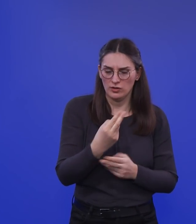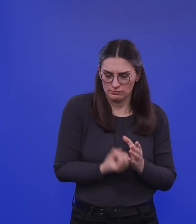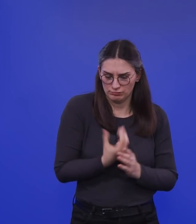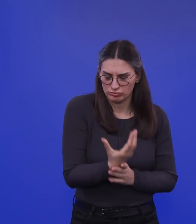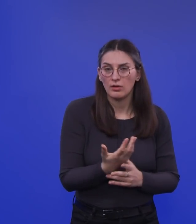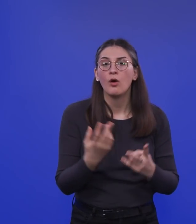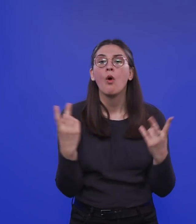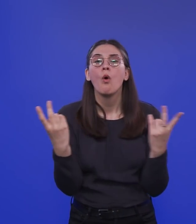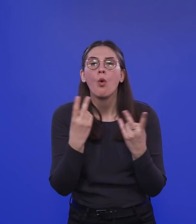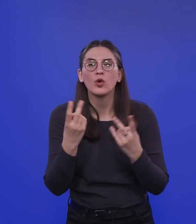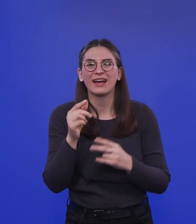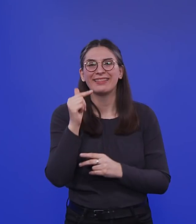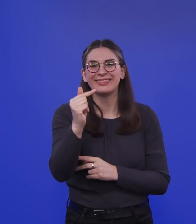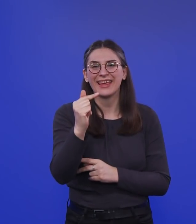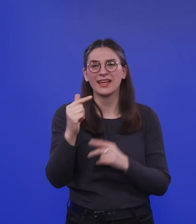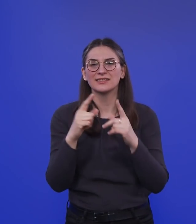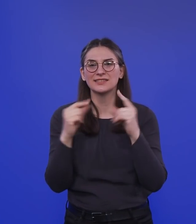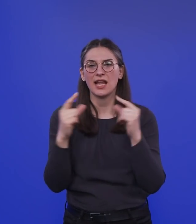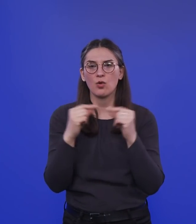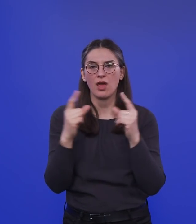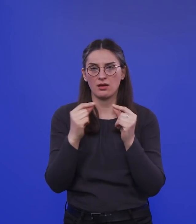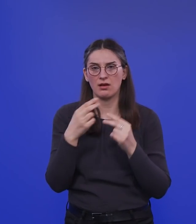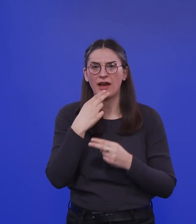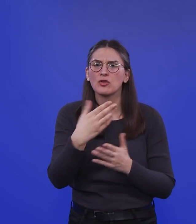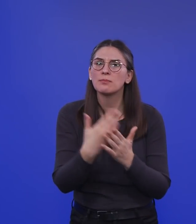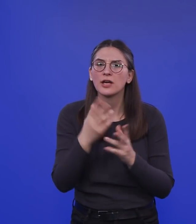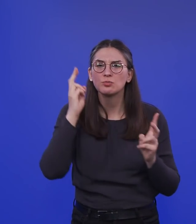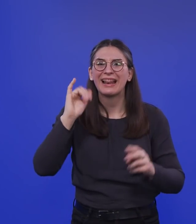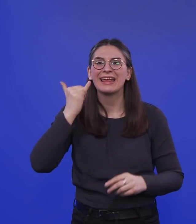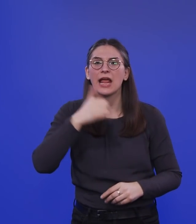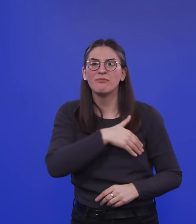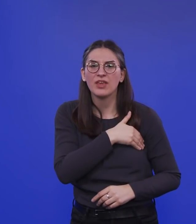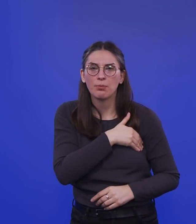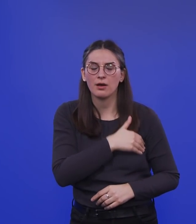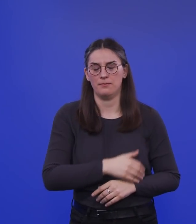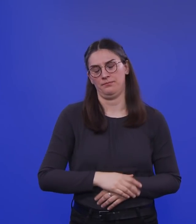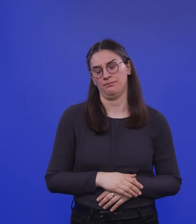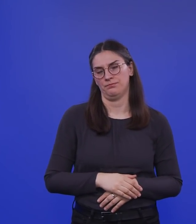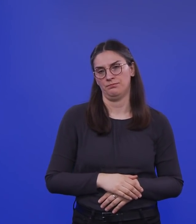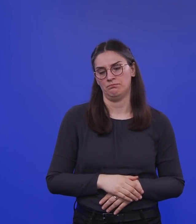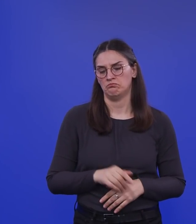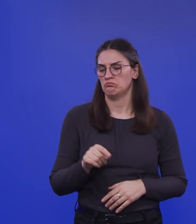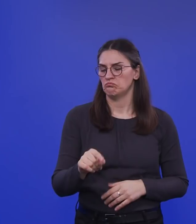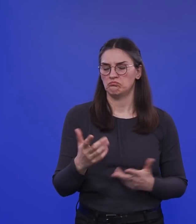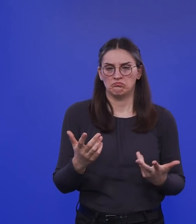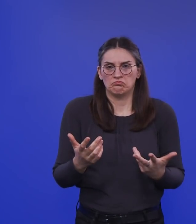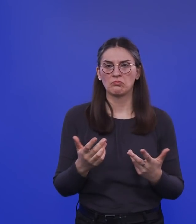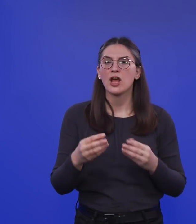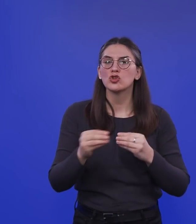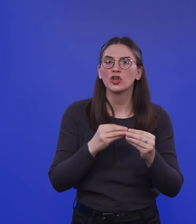starke T-Zelluläre Antwort. Also nehmen wir Gelbfieber zum Beispiel. Da misst man gar nicht erst die neutralisierenden Antikörper,